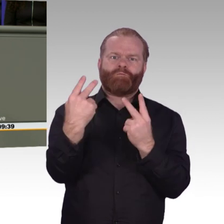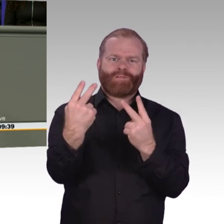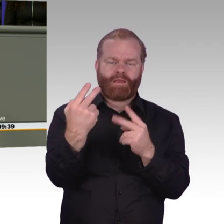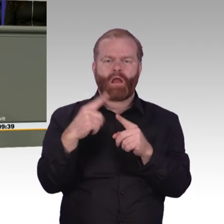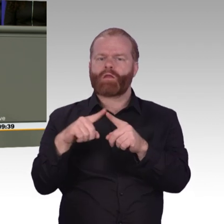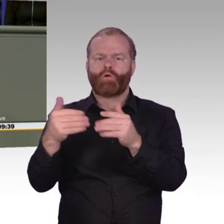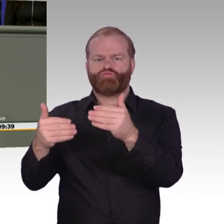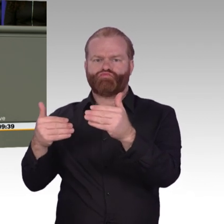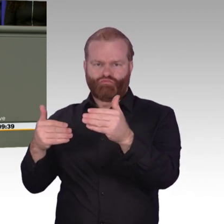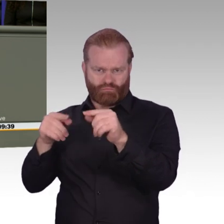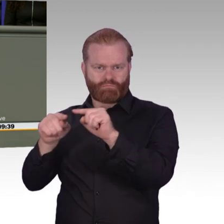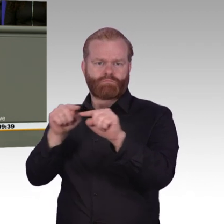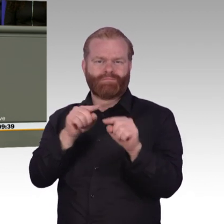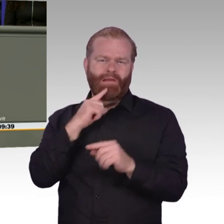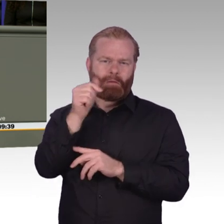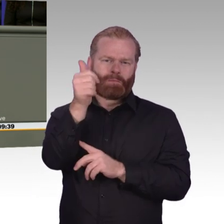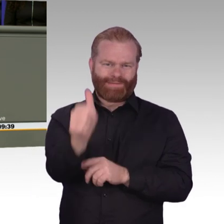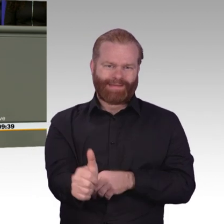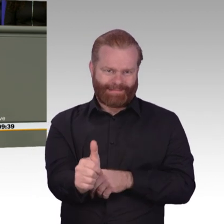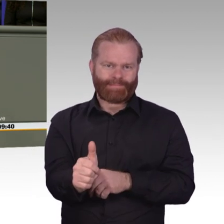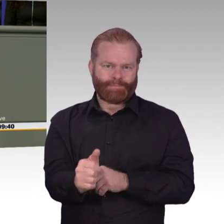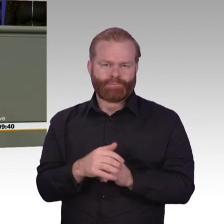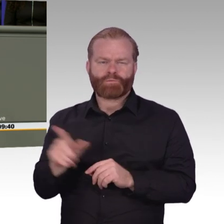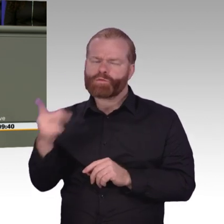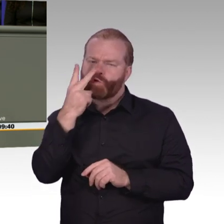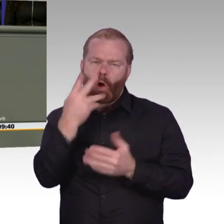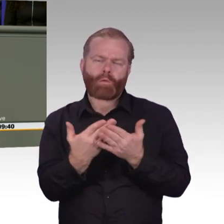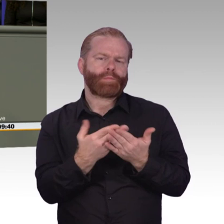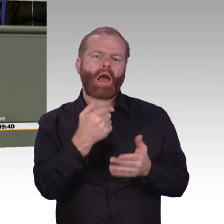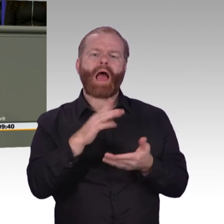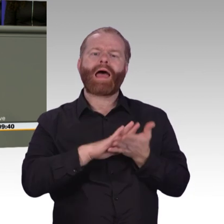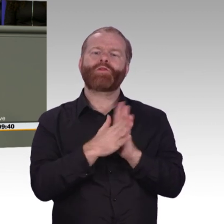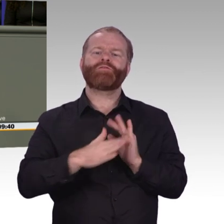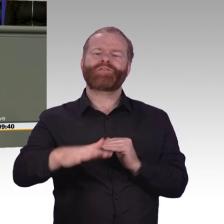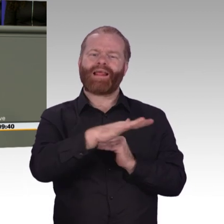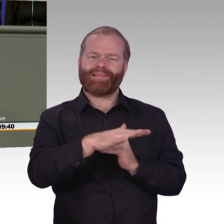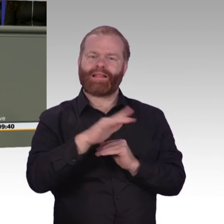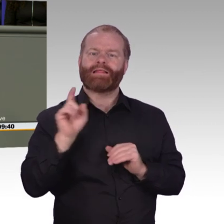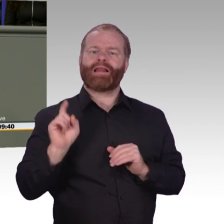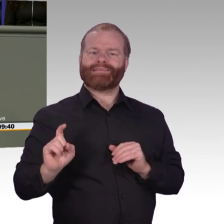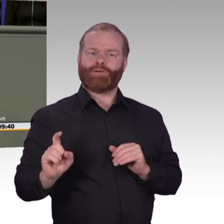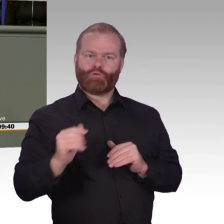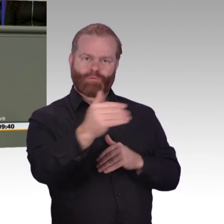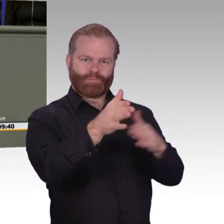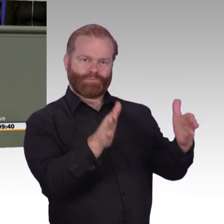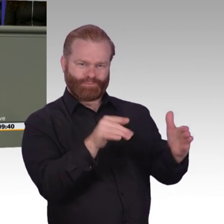Es lag nicht an uns, dass es so lange gedauert hat, das durchzusetzen. Doch jetzt sind wir mit den Ländern endlich zu einem Ergebnis gekommen.